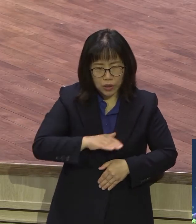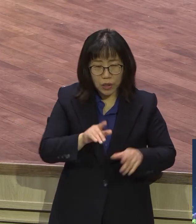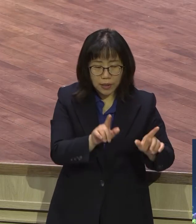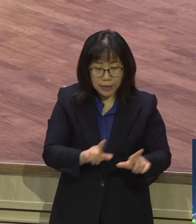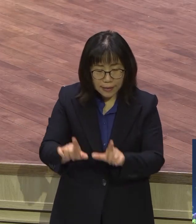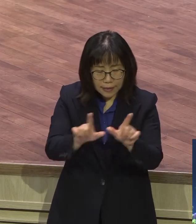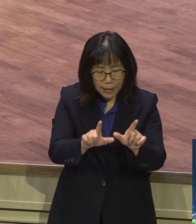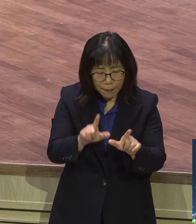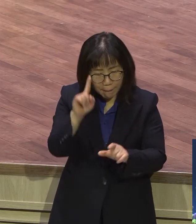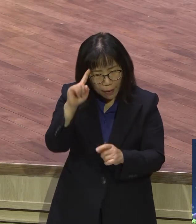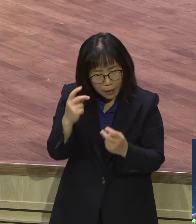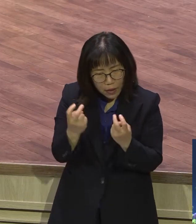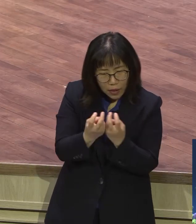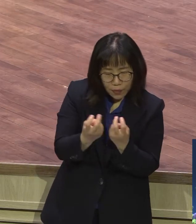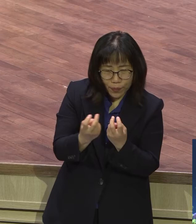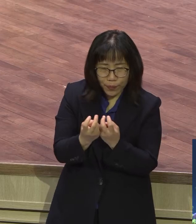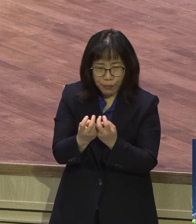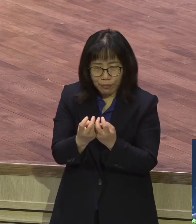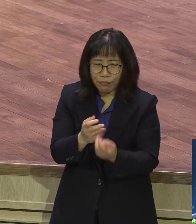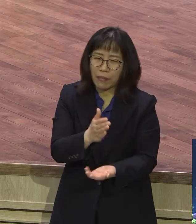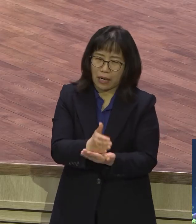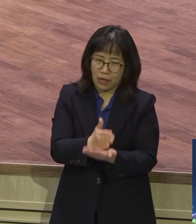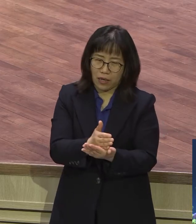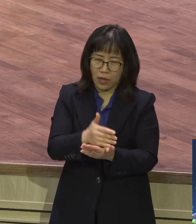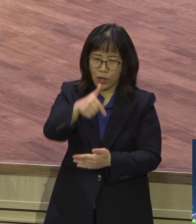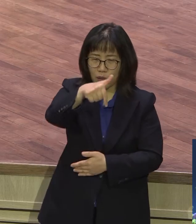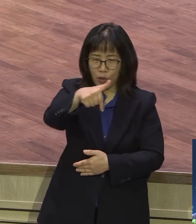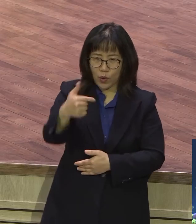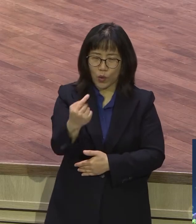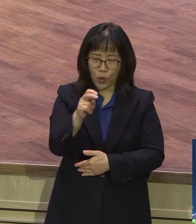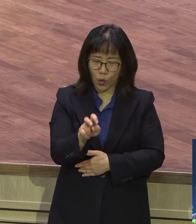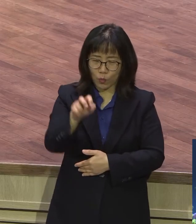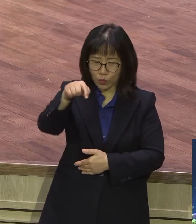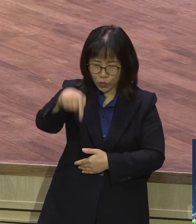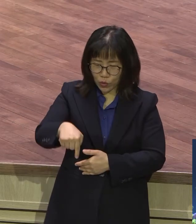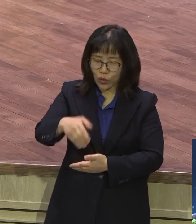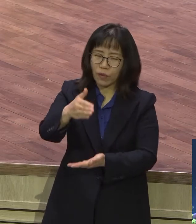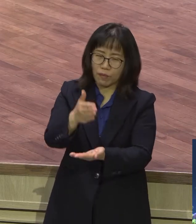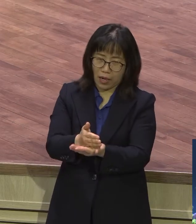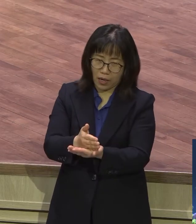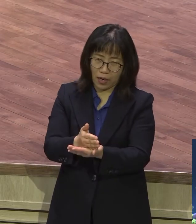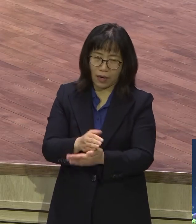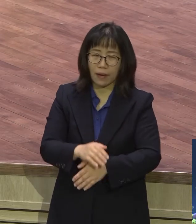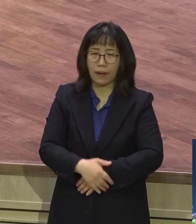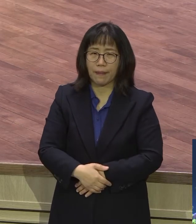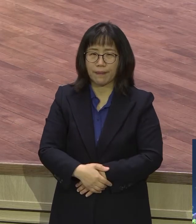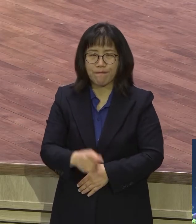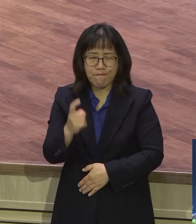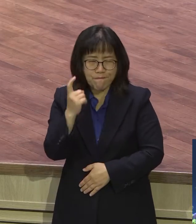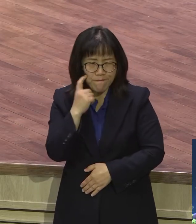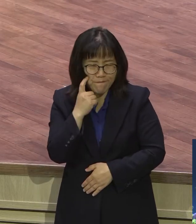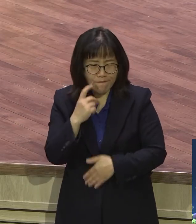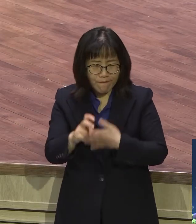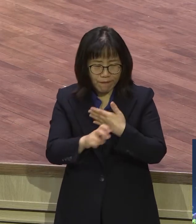영적으로 꼼수를 두는 영적으로 볼 때요 꼼수가 뭐예요 꼼수